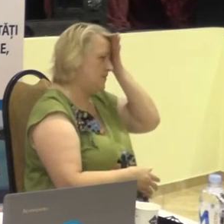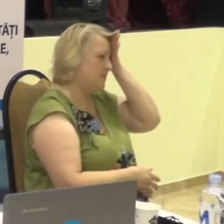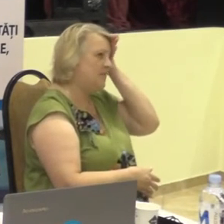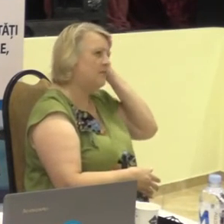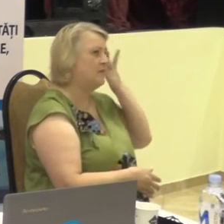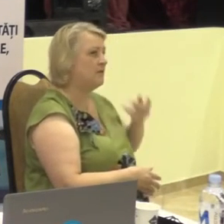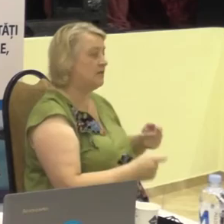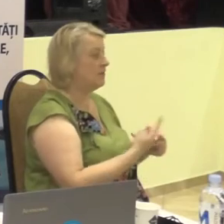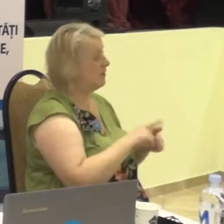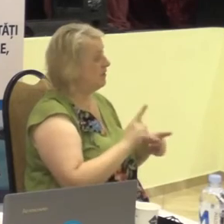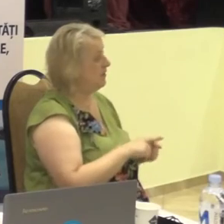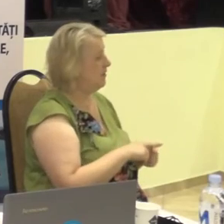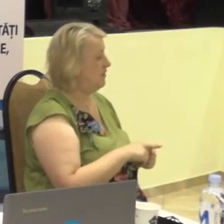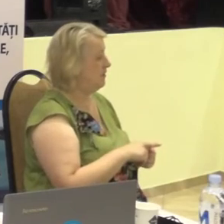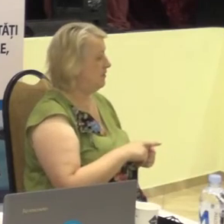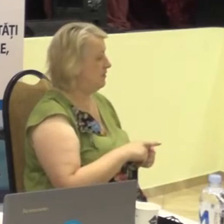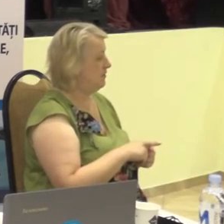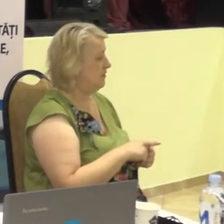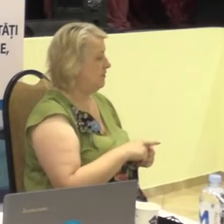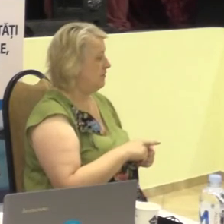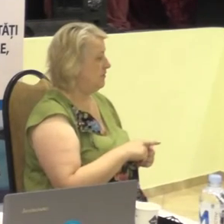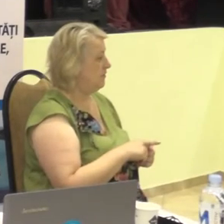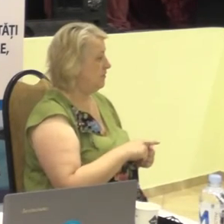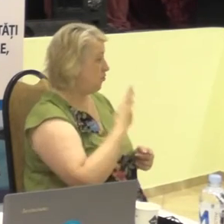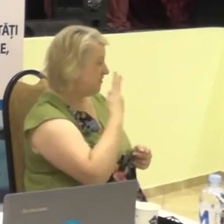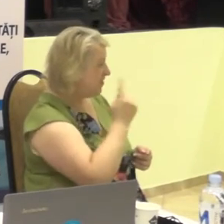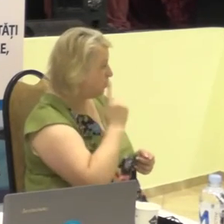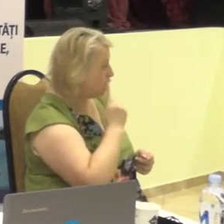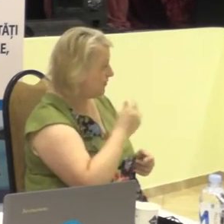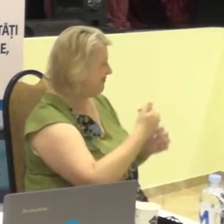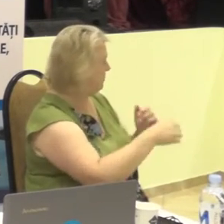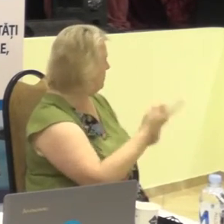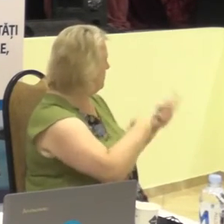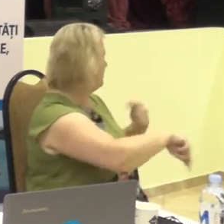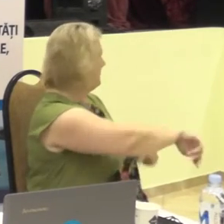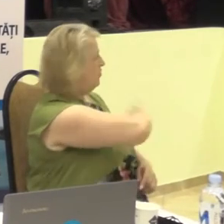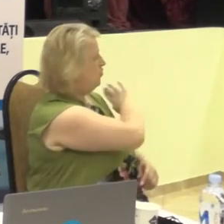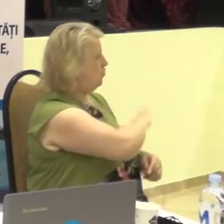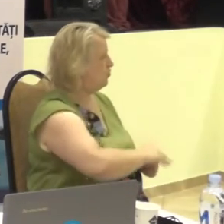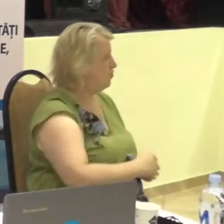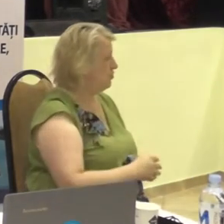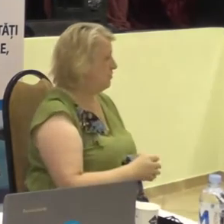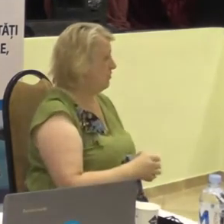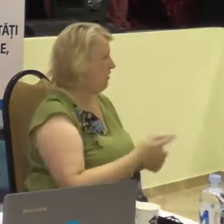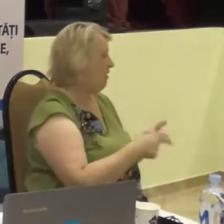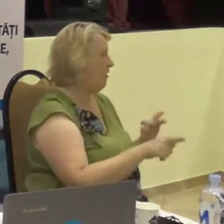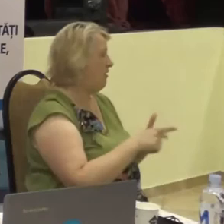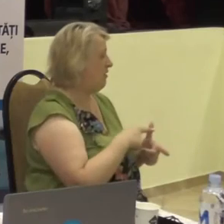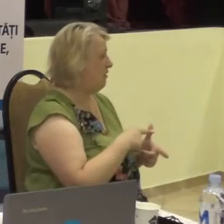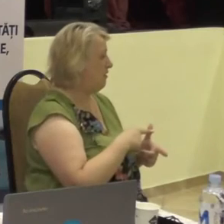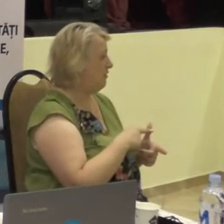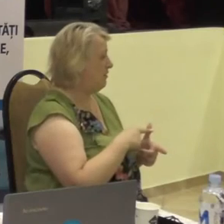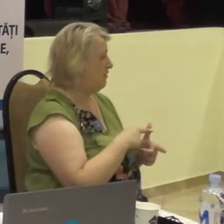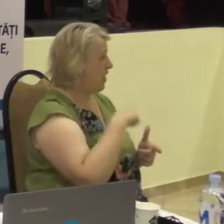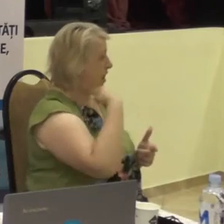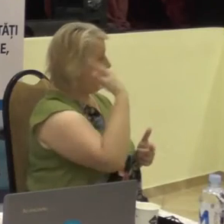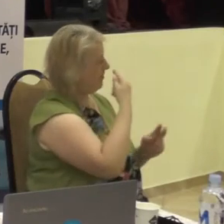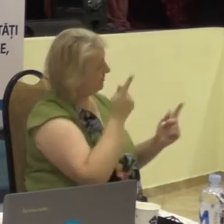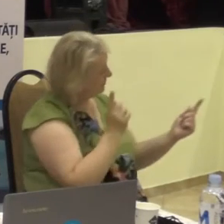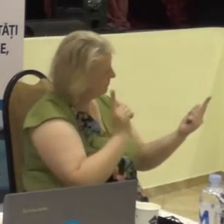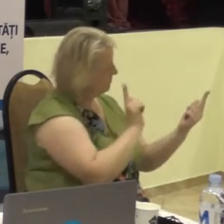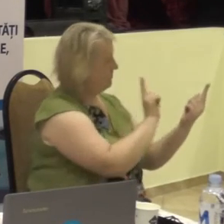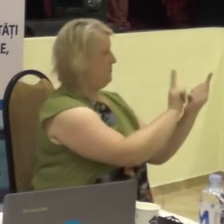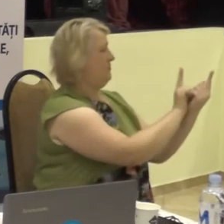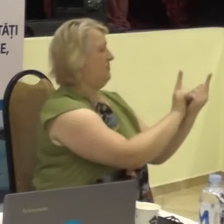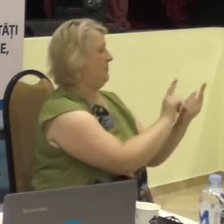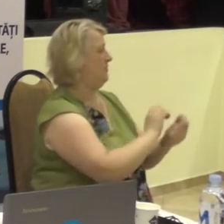Ori să vă întoarceți să plecați dacă această persoană este surdă, ori vă întoarceți cu față spre el